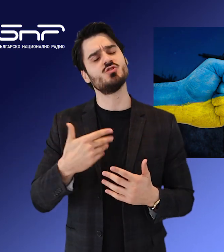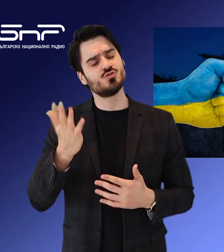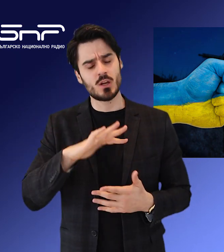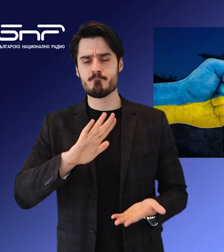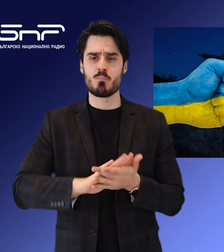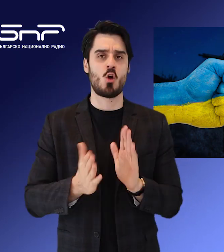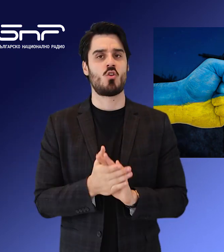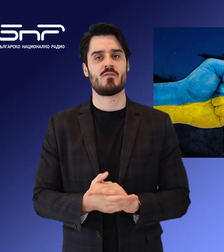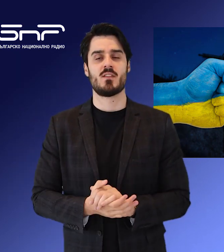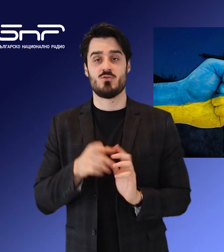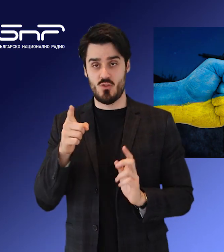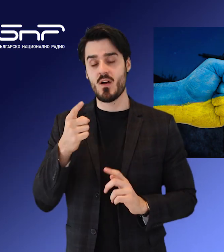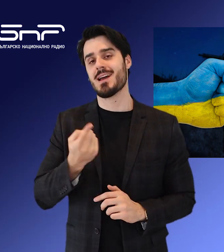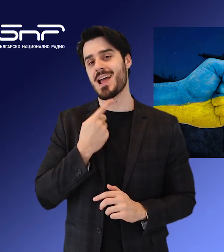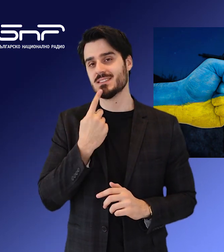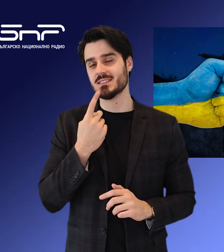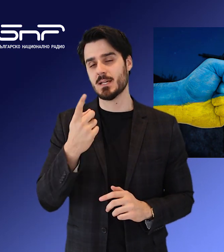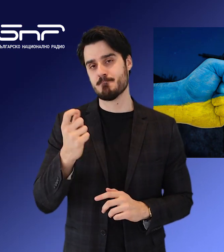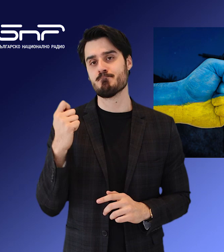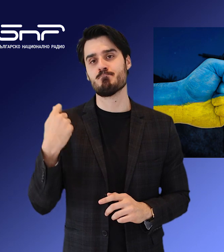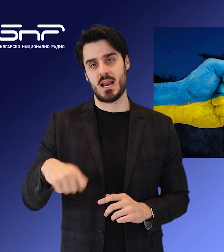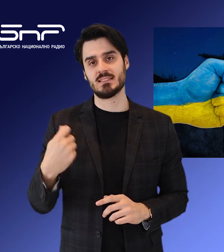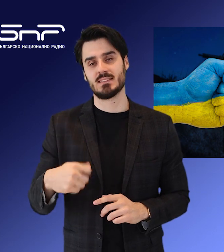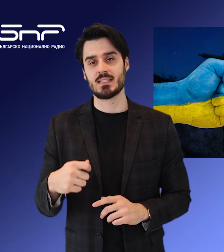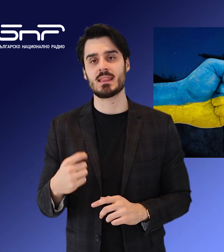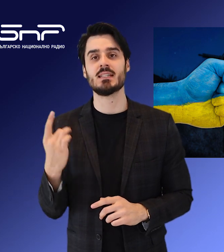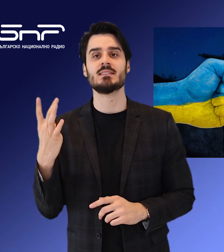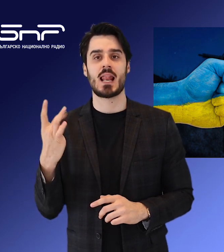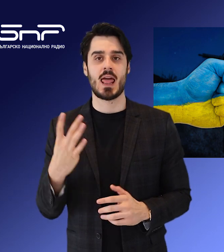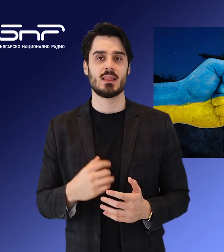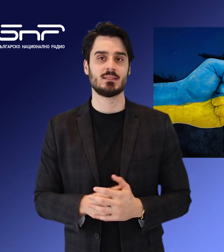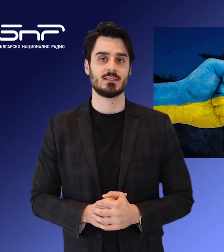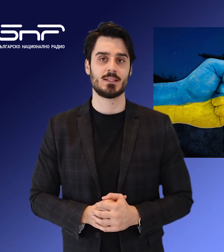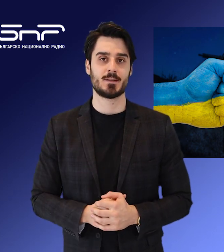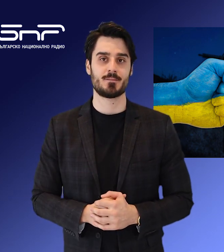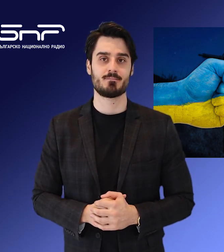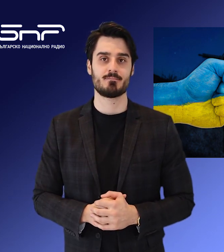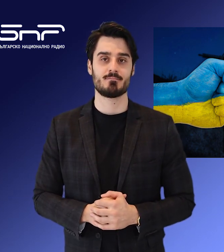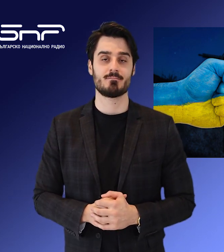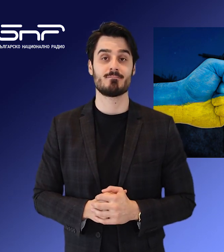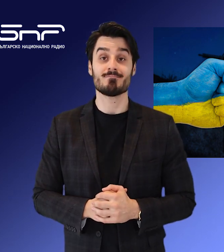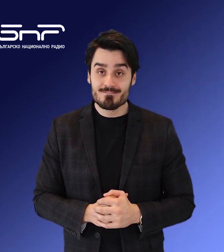въпрос. Заяви президентът на Украина Володимир Зеленски. Заяви